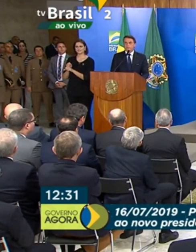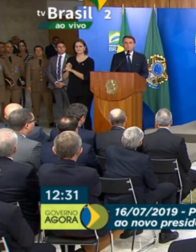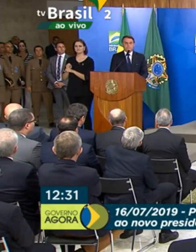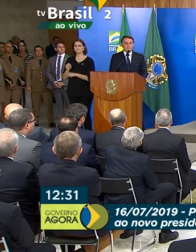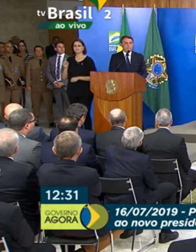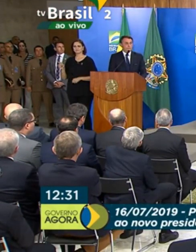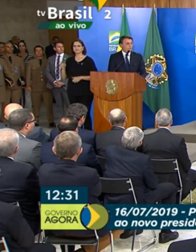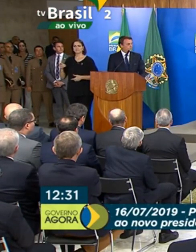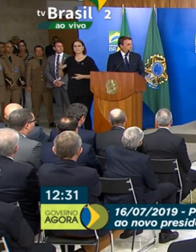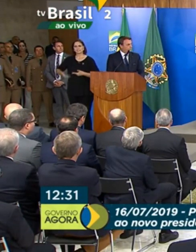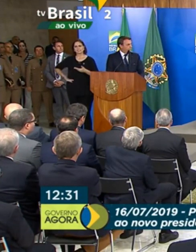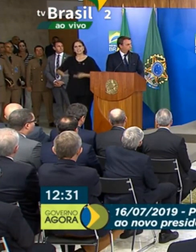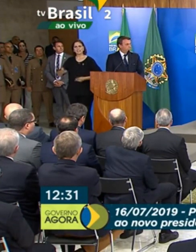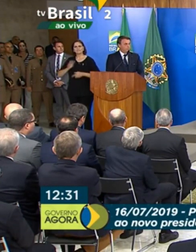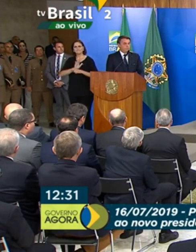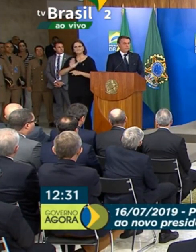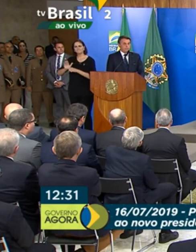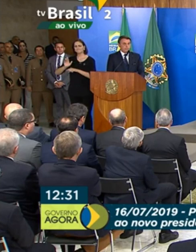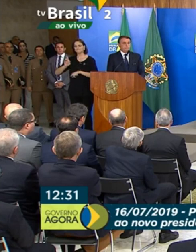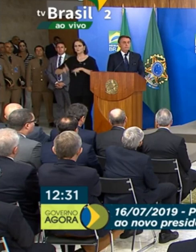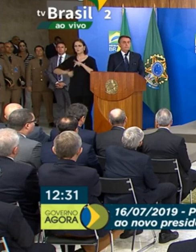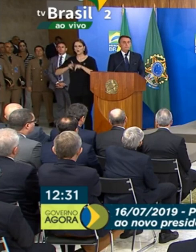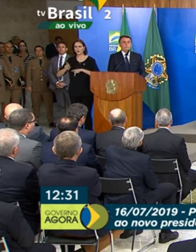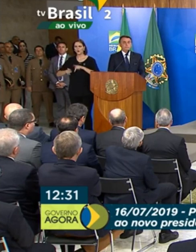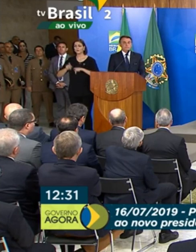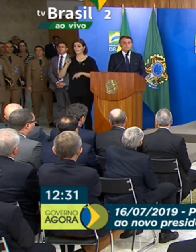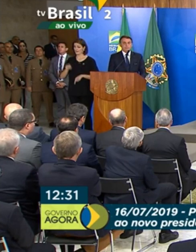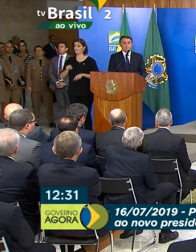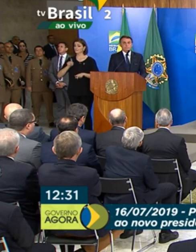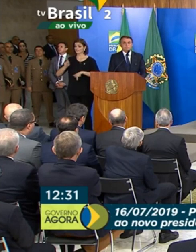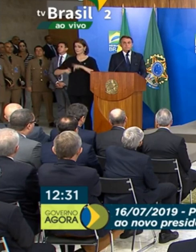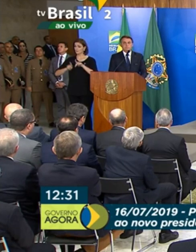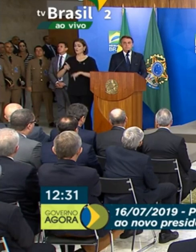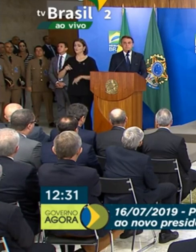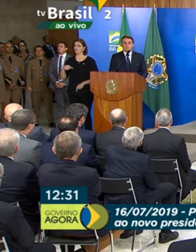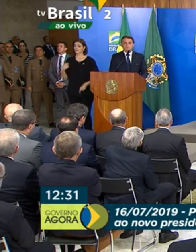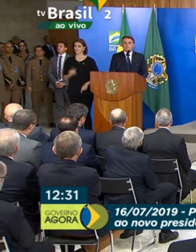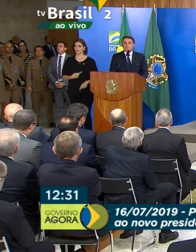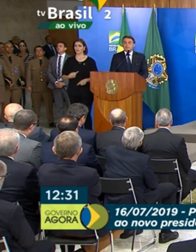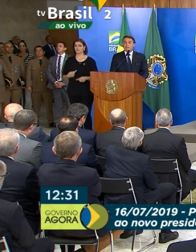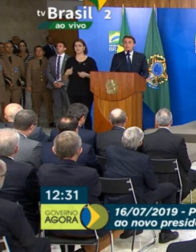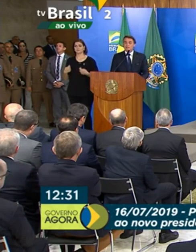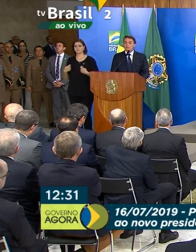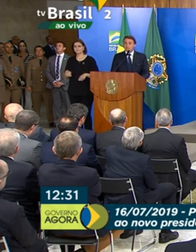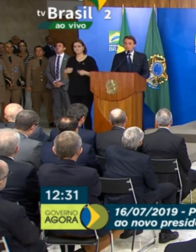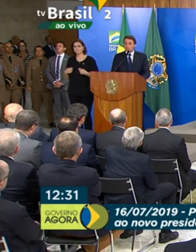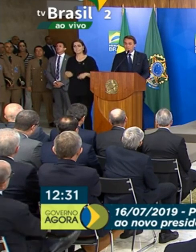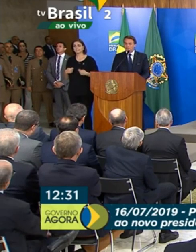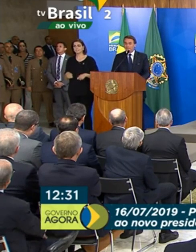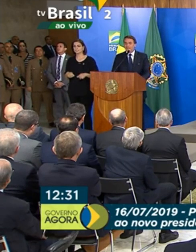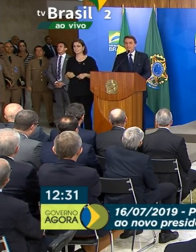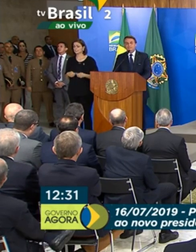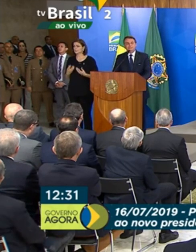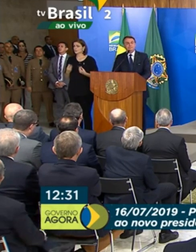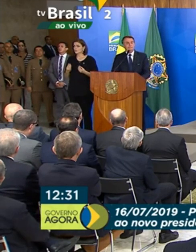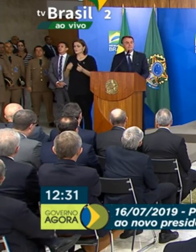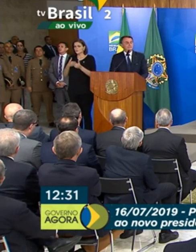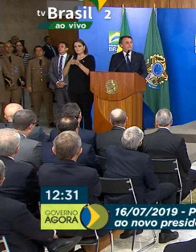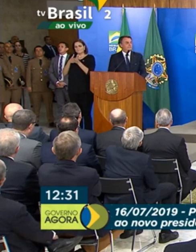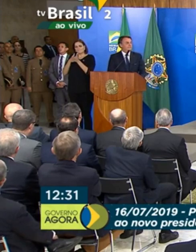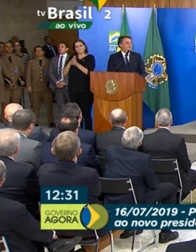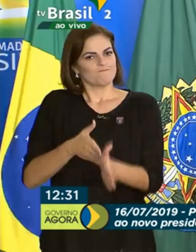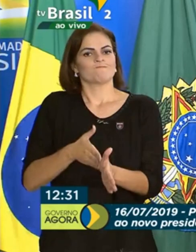servindo ao povo, esse povo que nós devemos ter uma terrível lealdade,